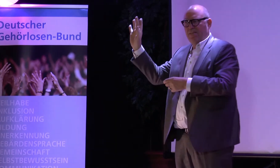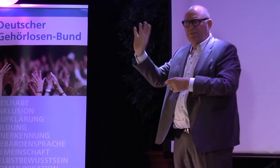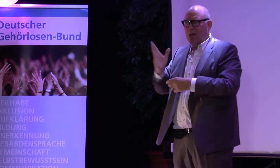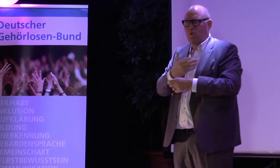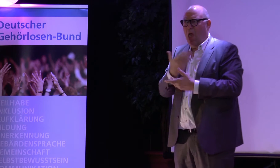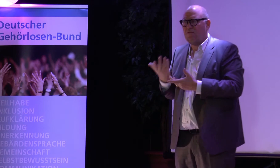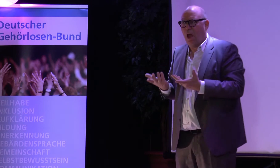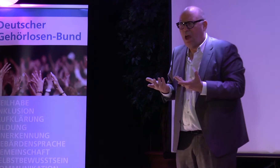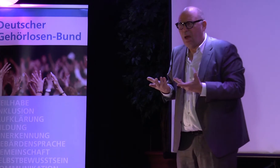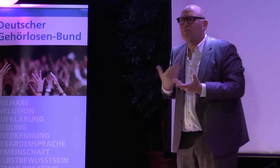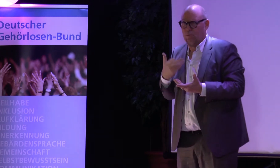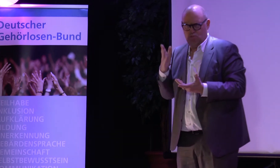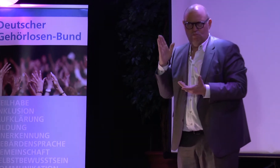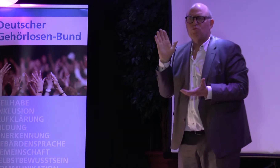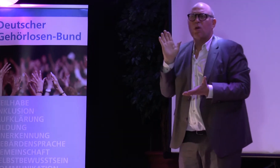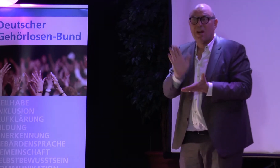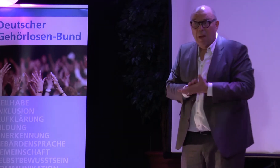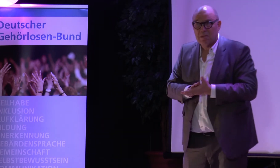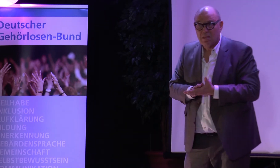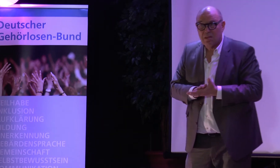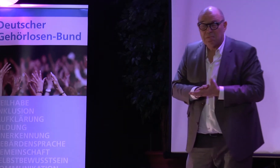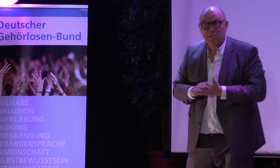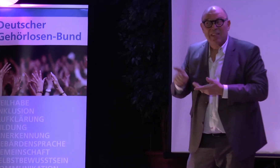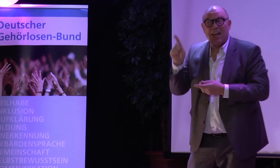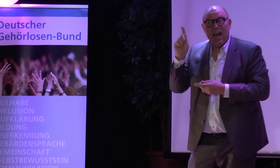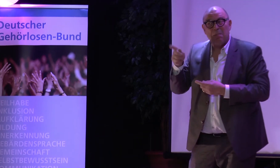auf die Seite zu kriegen. Das war auch nicht so einfach, aber es hat gut geklappt dann.